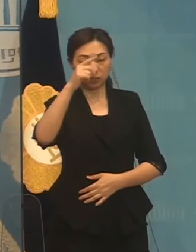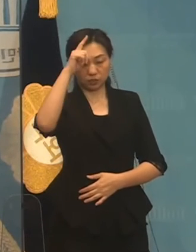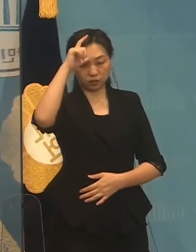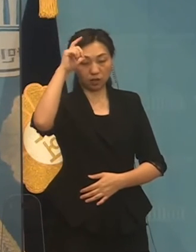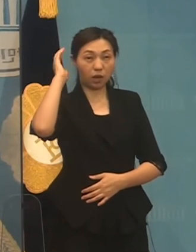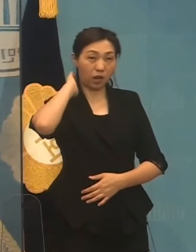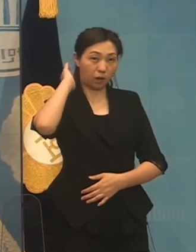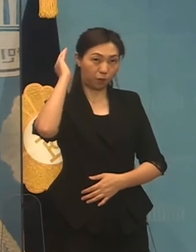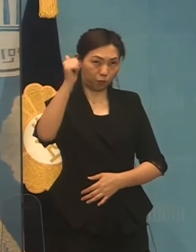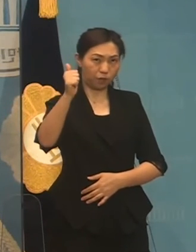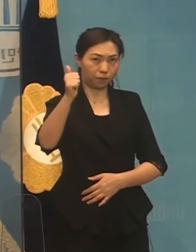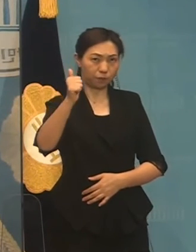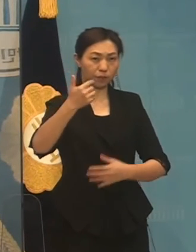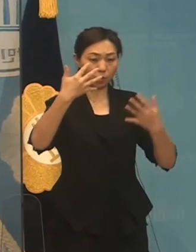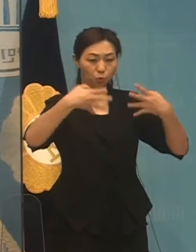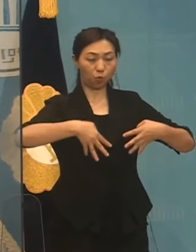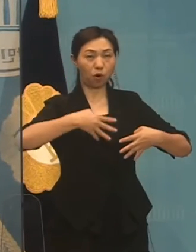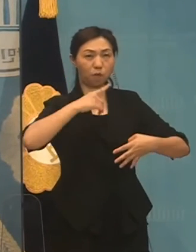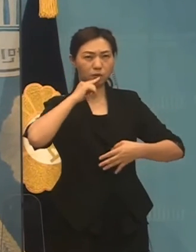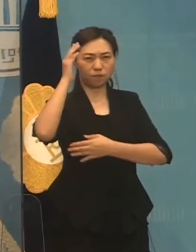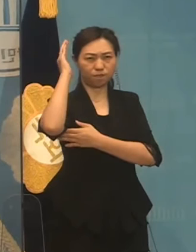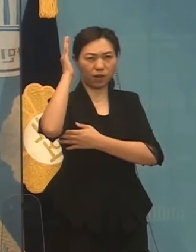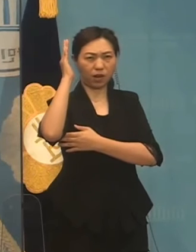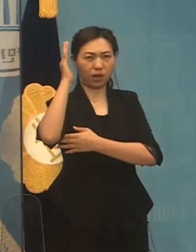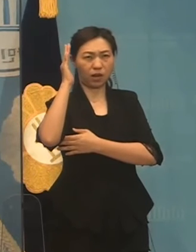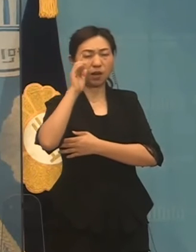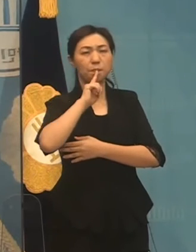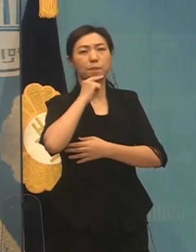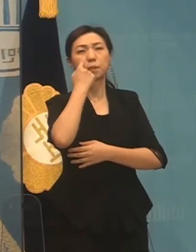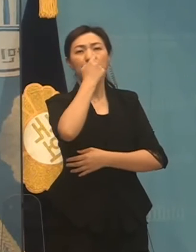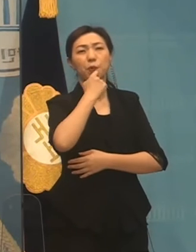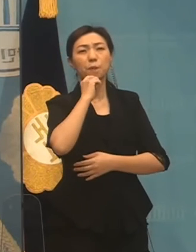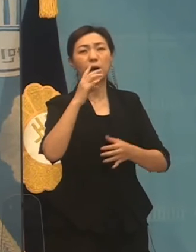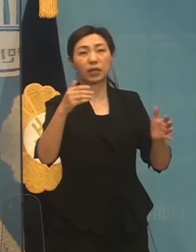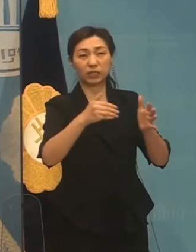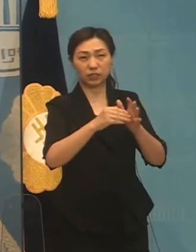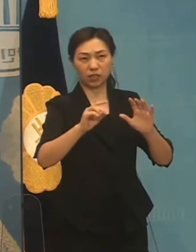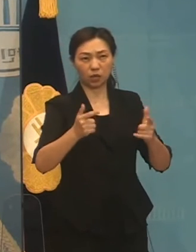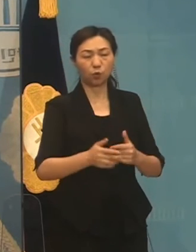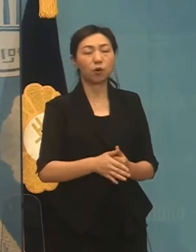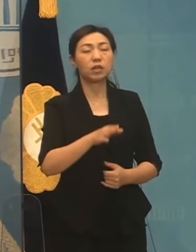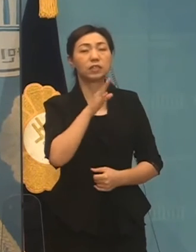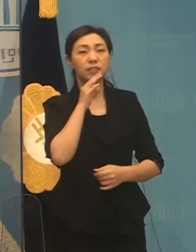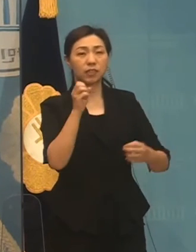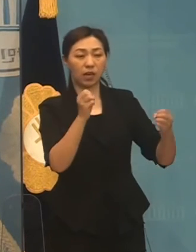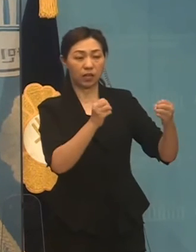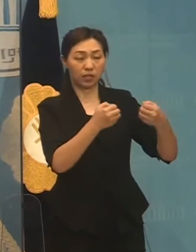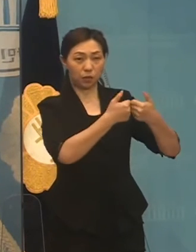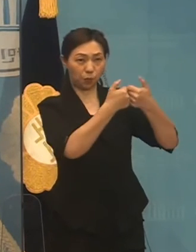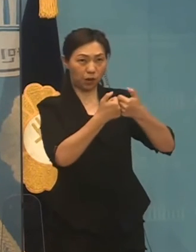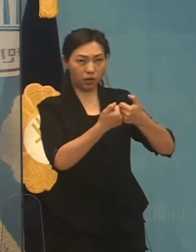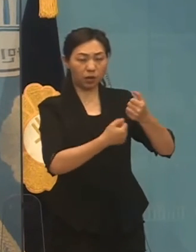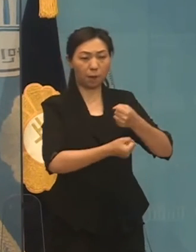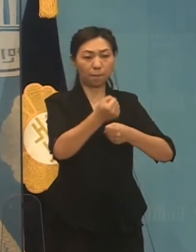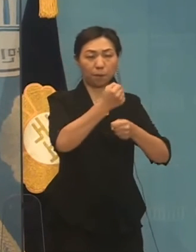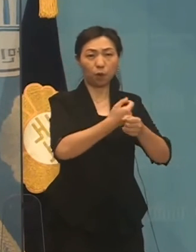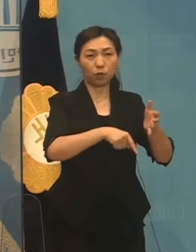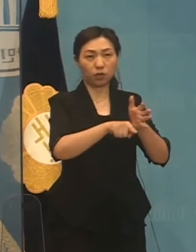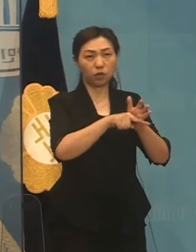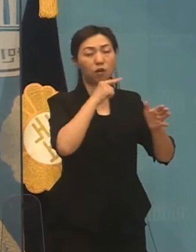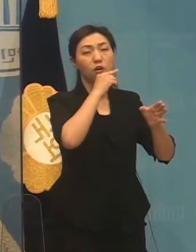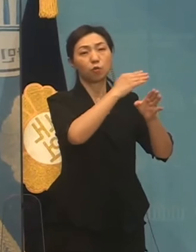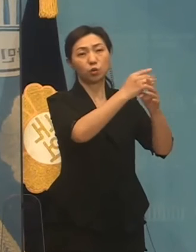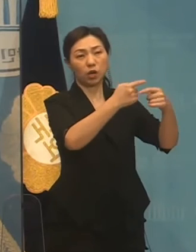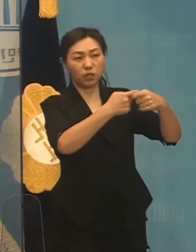언사로 그칠 것이 아니라 실질적 대화 재개를 위한 대북 적대시정책